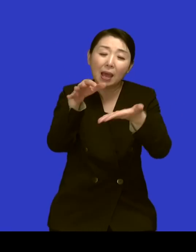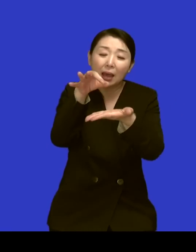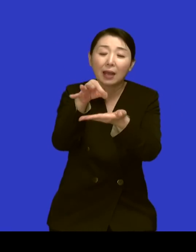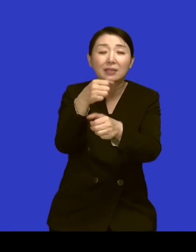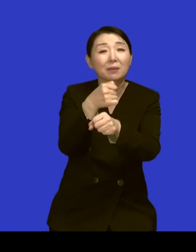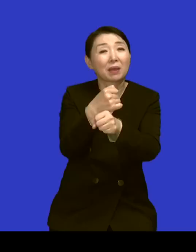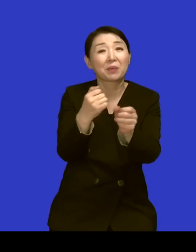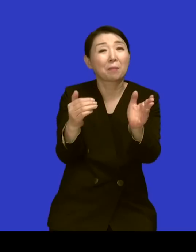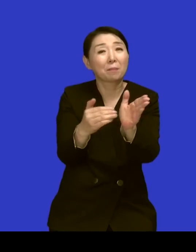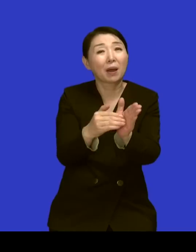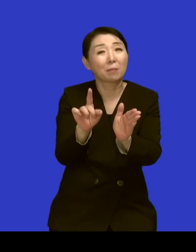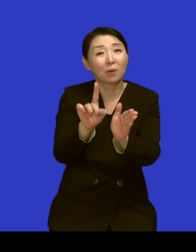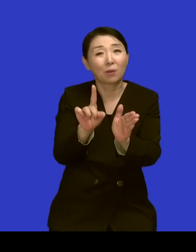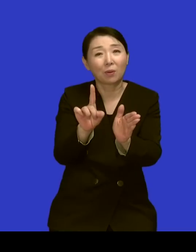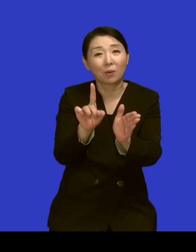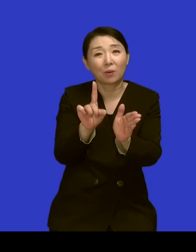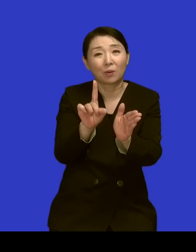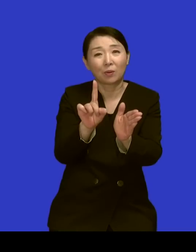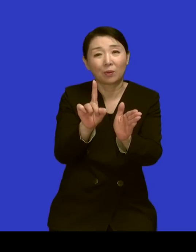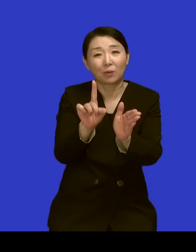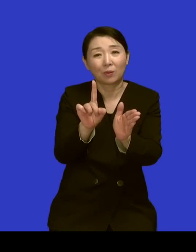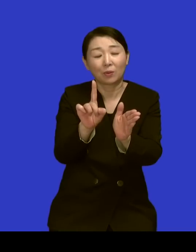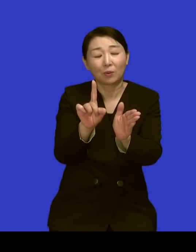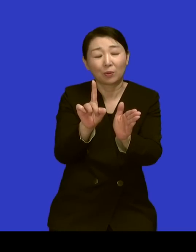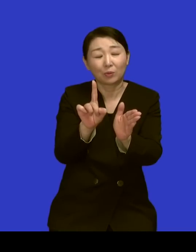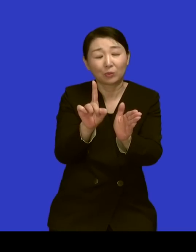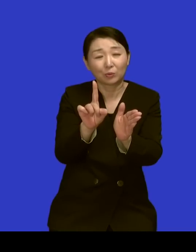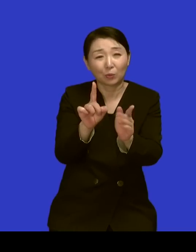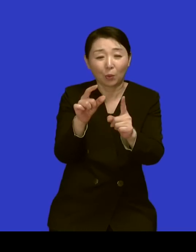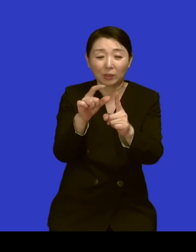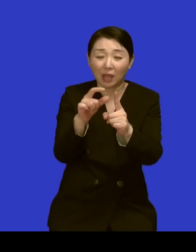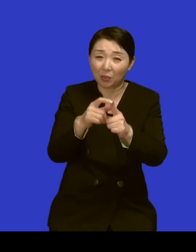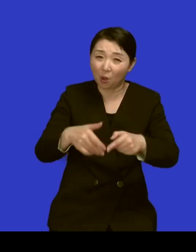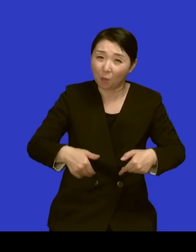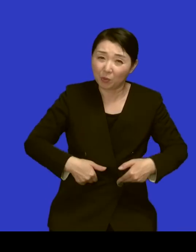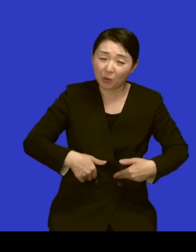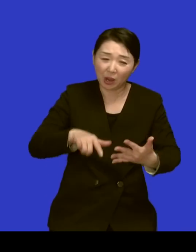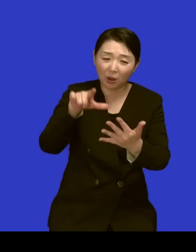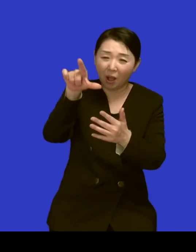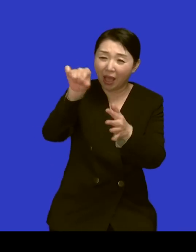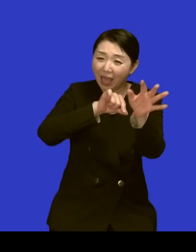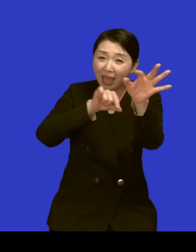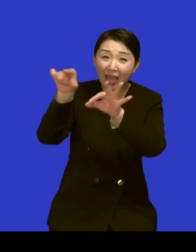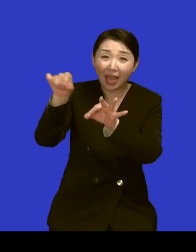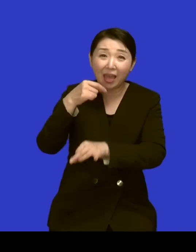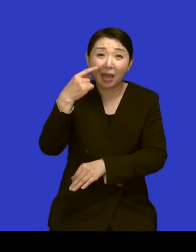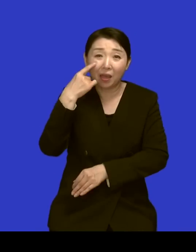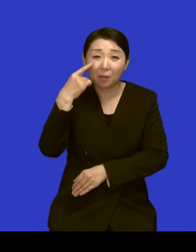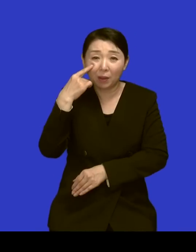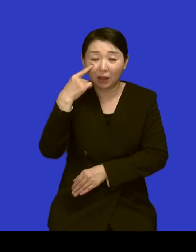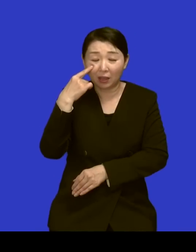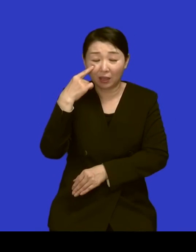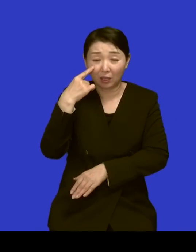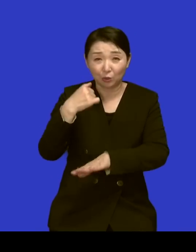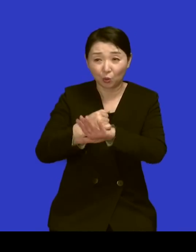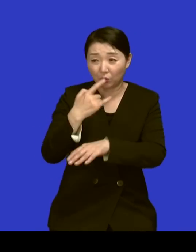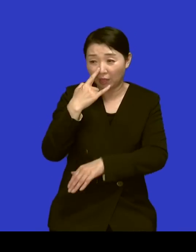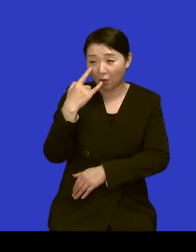필요한 그 단어를 간단하게 뽑아봤더니 네 저희 어머님이 맨날 제가